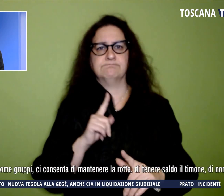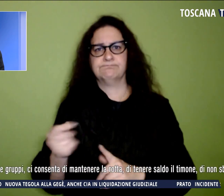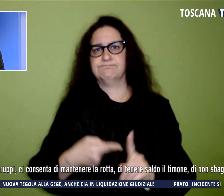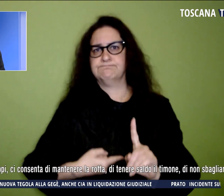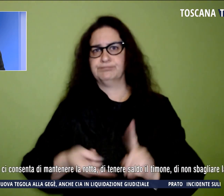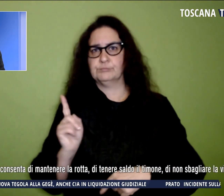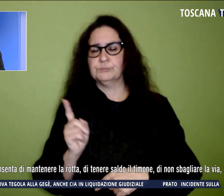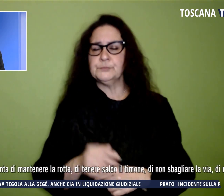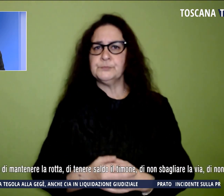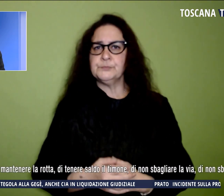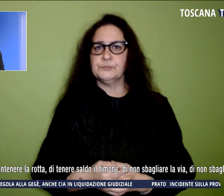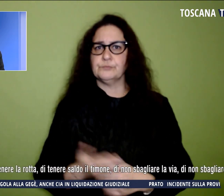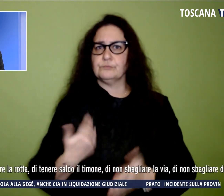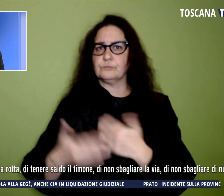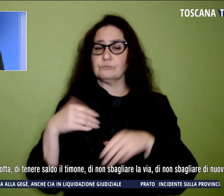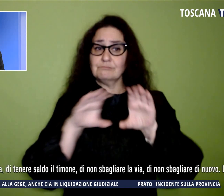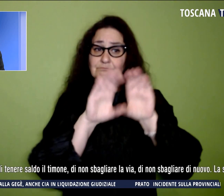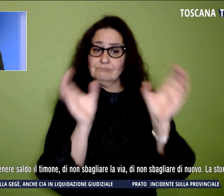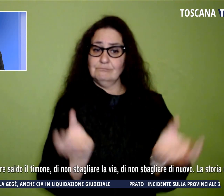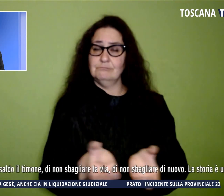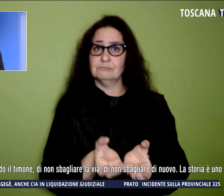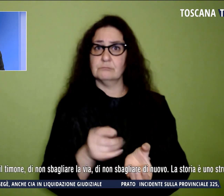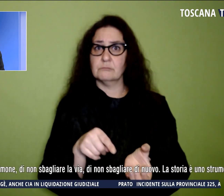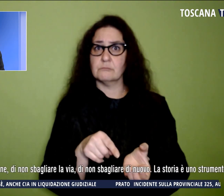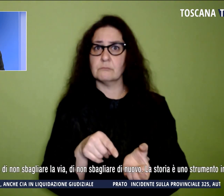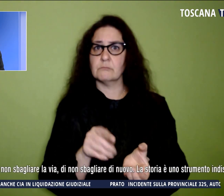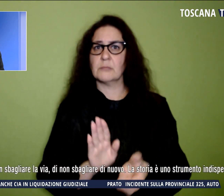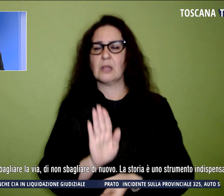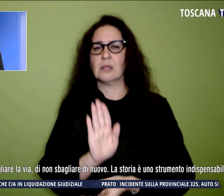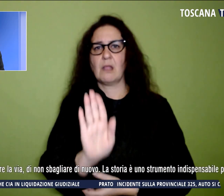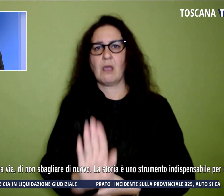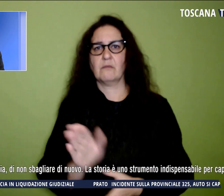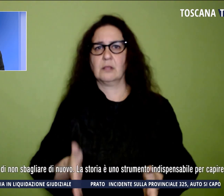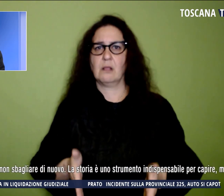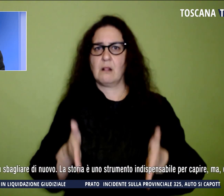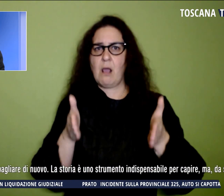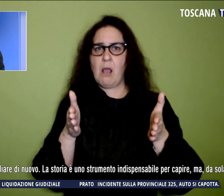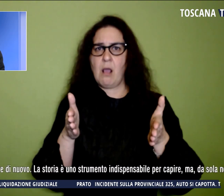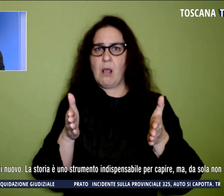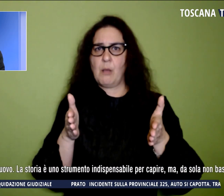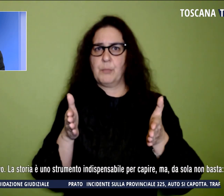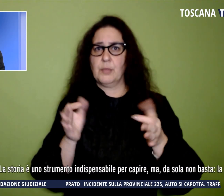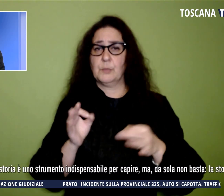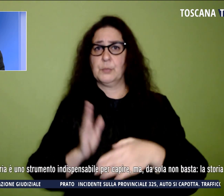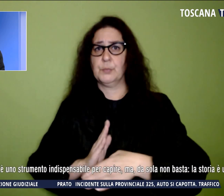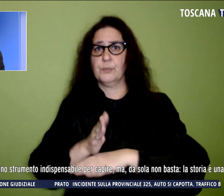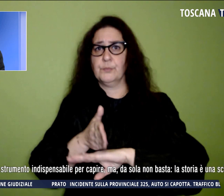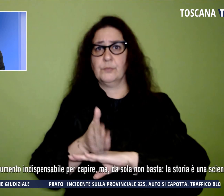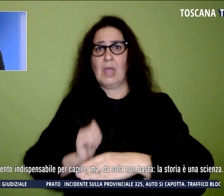deposto una corona di alloro davanti alla lapide che si trova nell'atrio del rettorato.